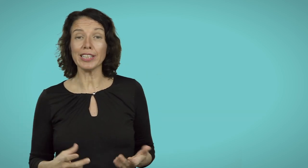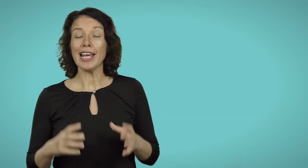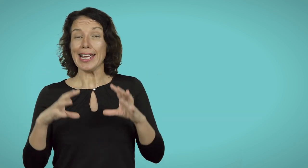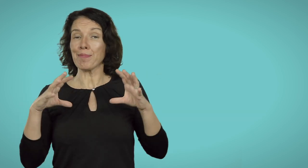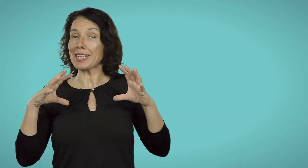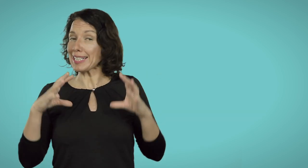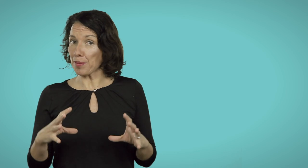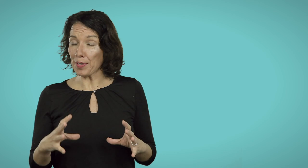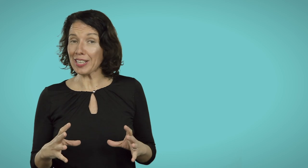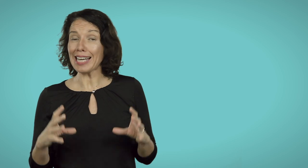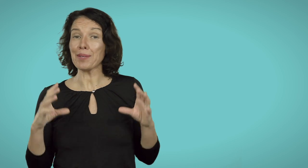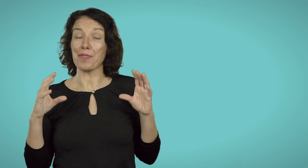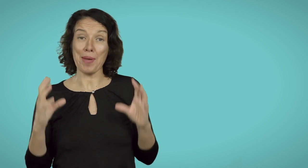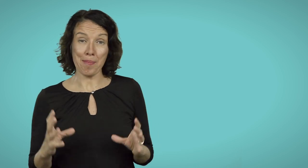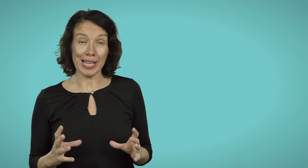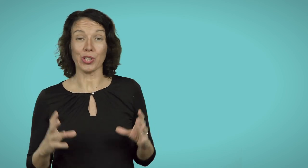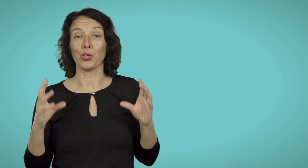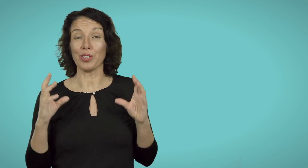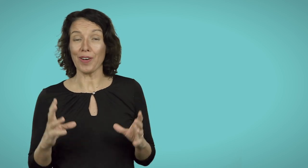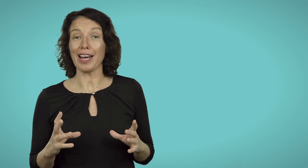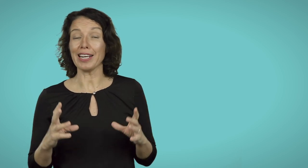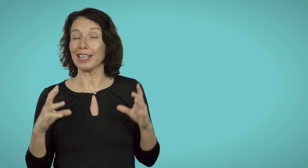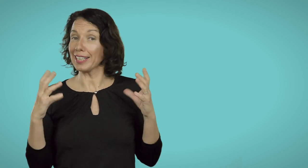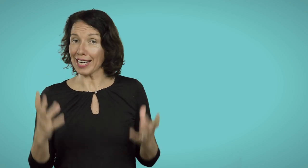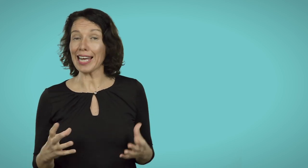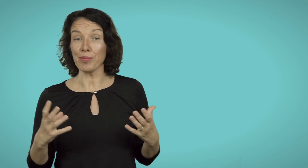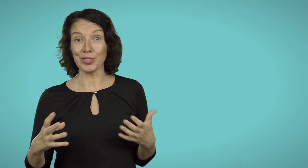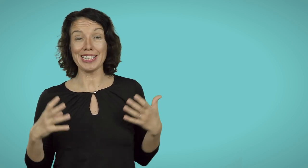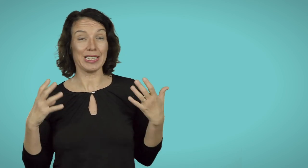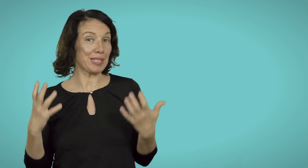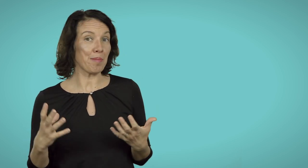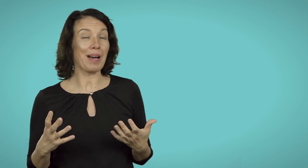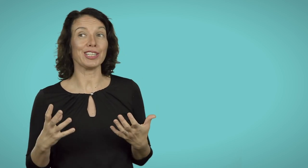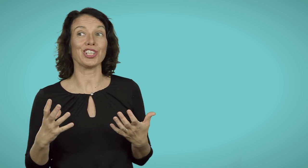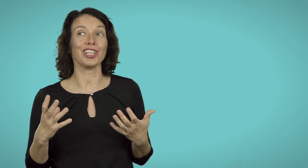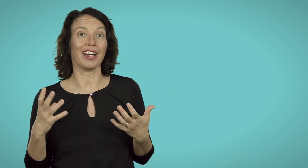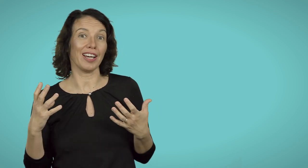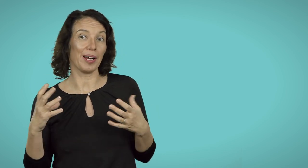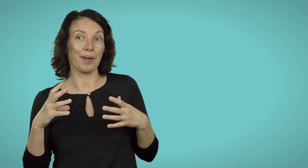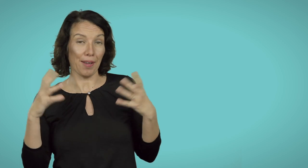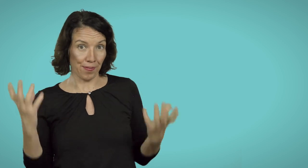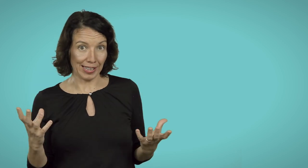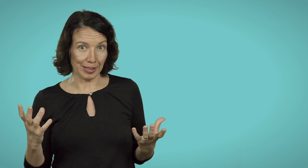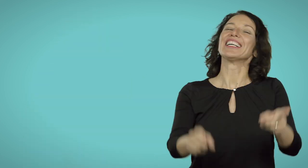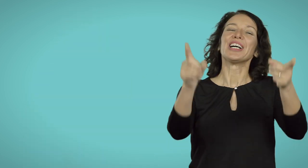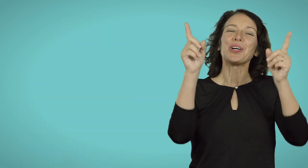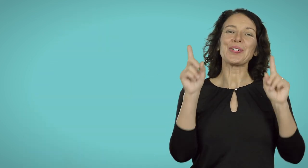in maniera semplificata ma vi permettono di fare e di creare moltissimi simpatici effetti. Questo